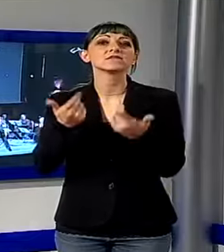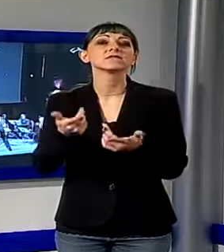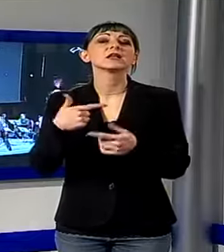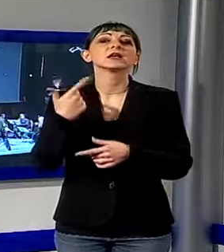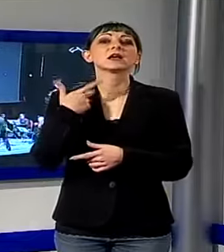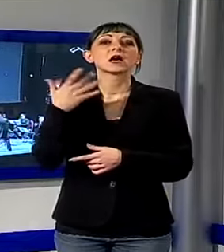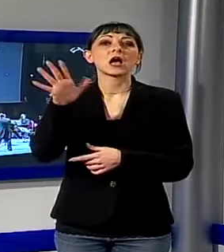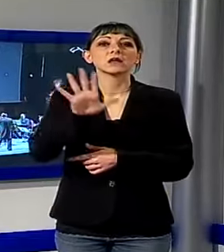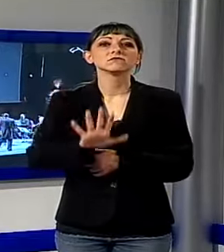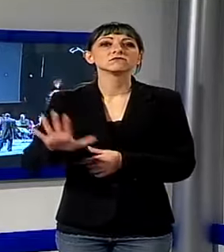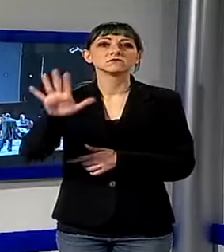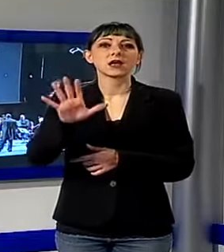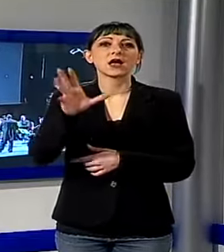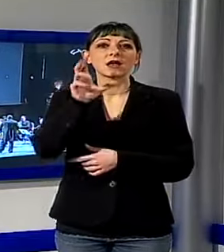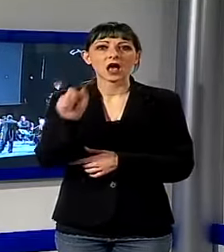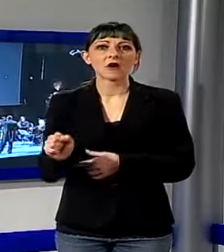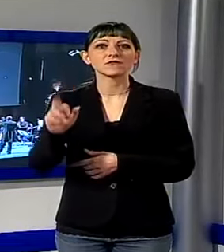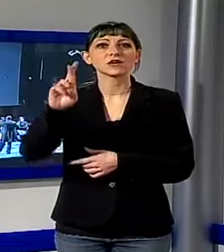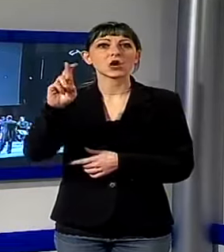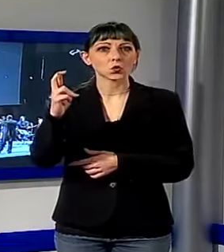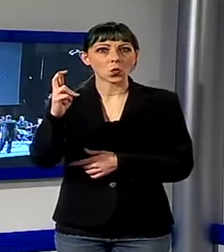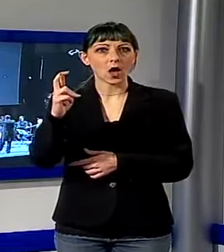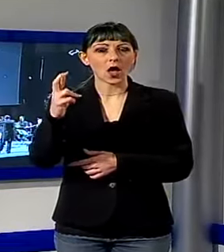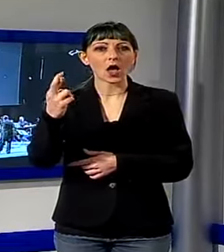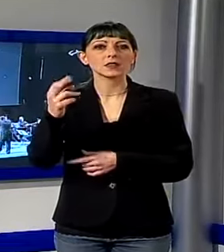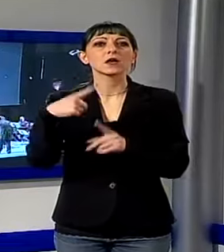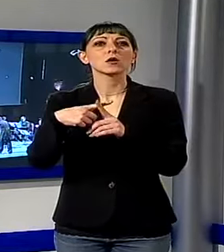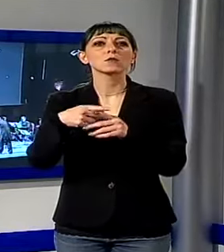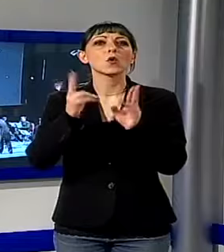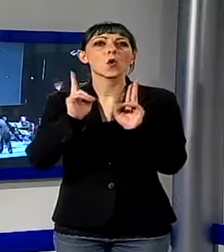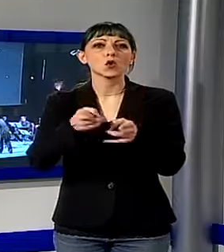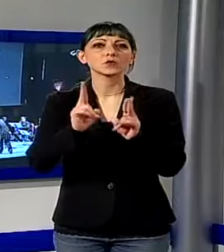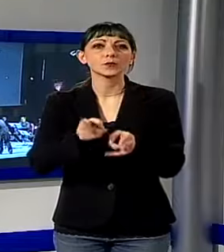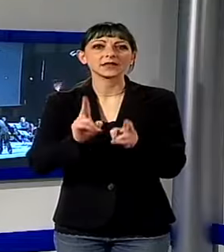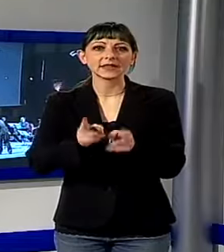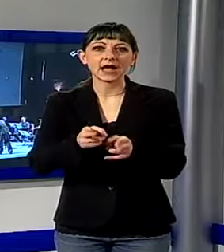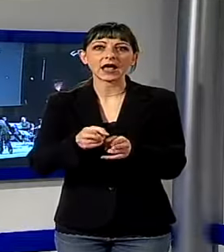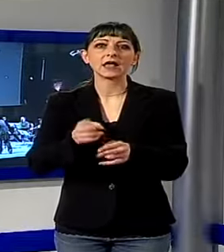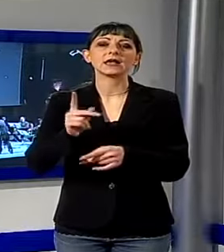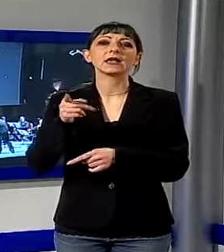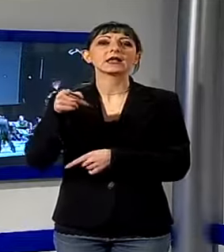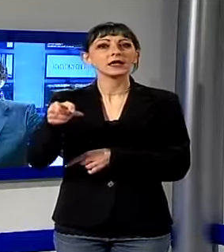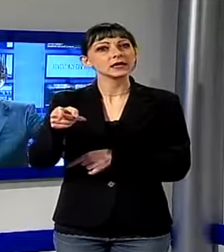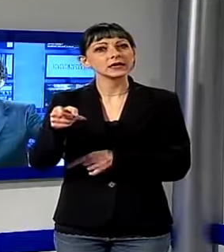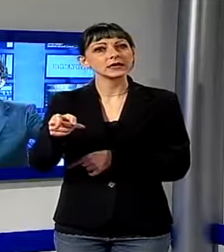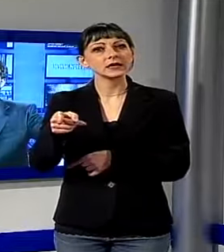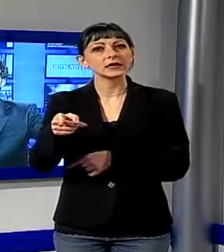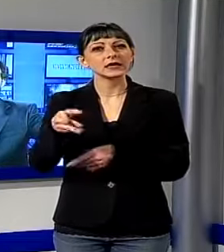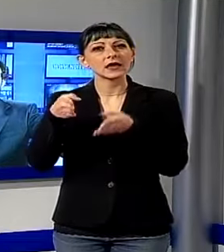2015 si vuole potenziare il reparto colistico dell'ospedale di Chizigoro e adesso